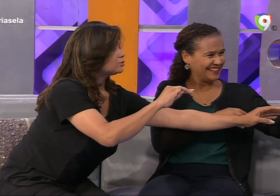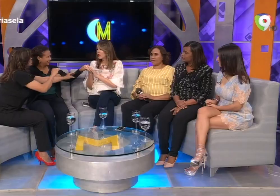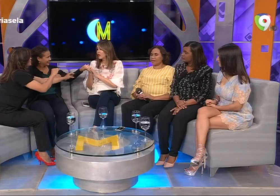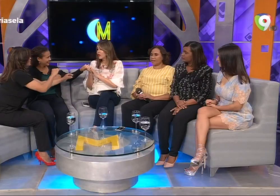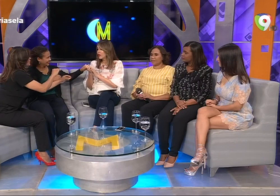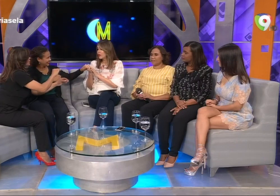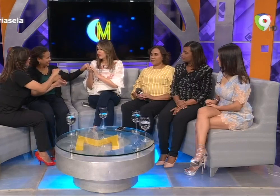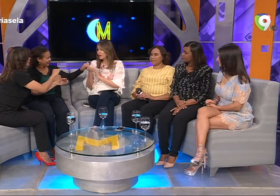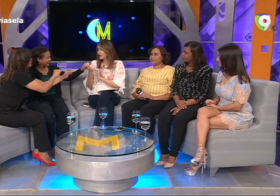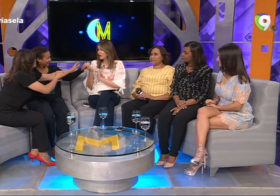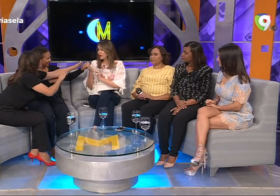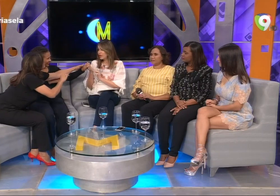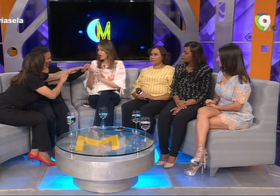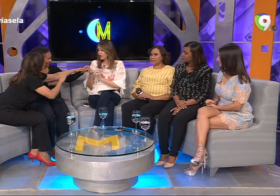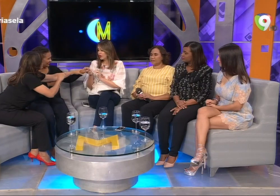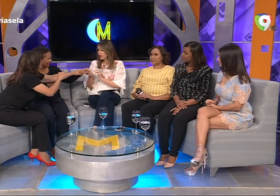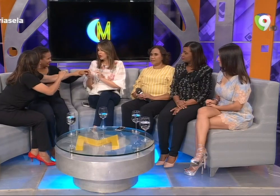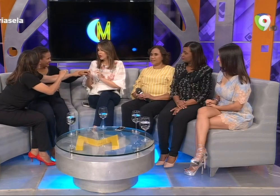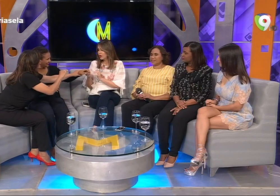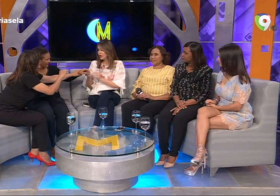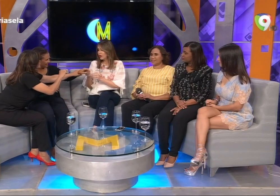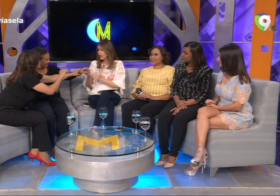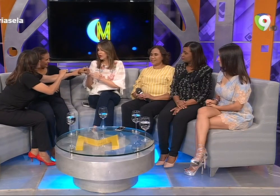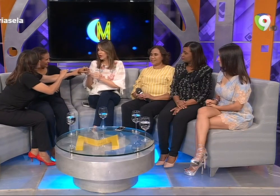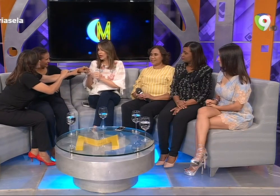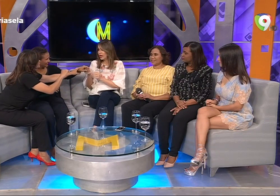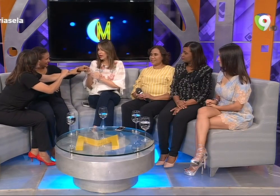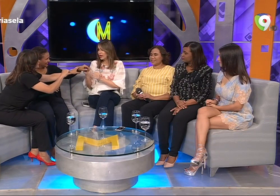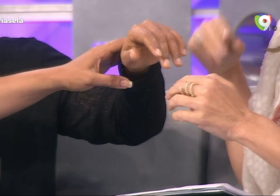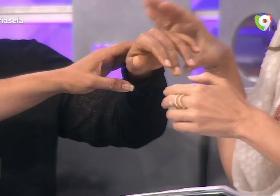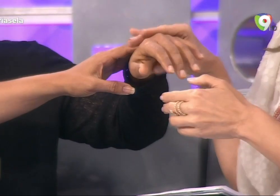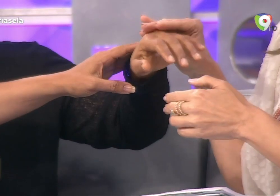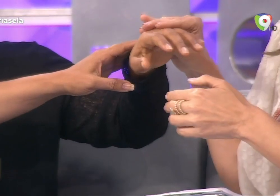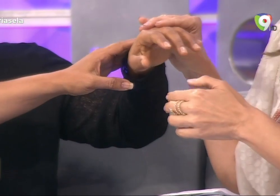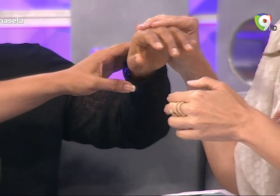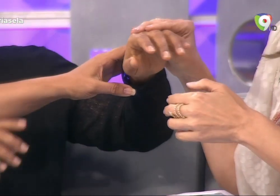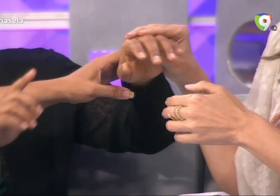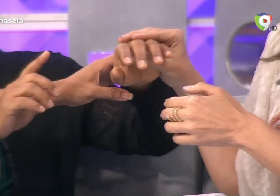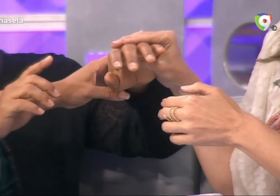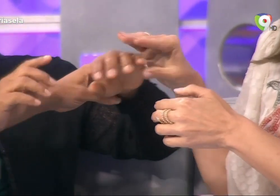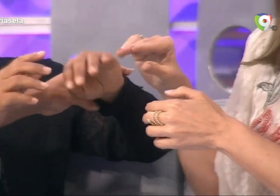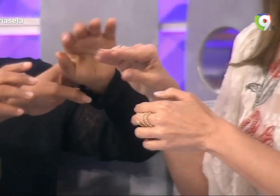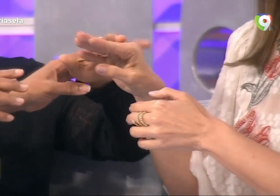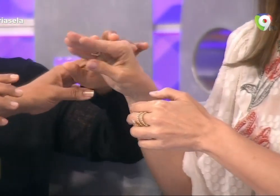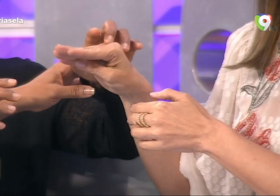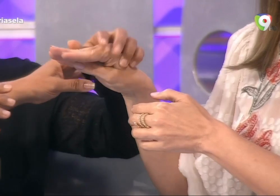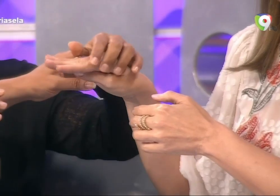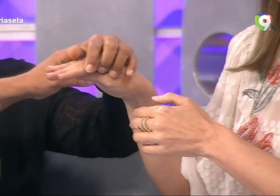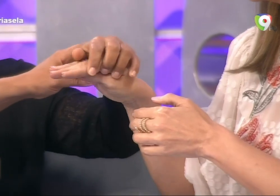esto usted va a ver pero si yo no entiendo haga esto que haga que es así esto que yo estoy haciendo esto